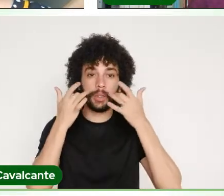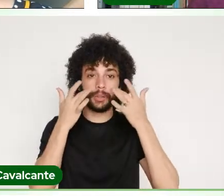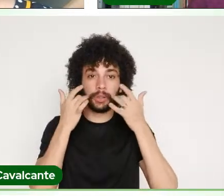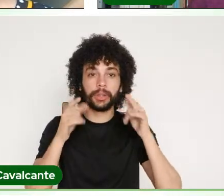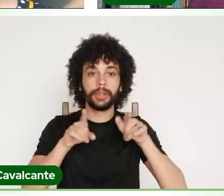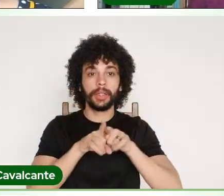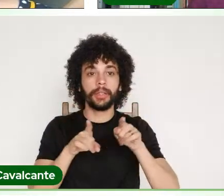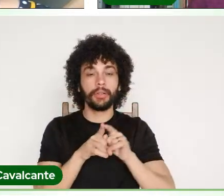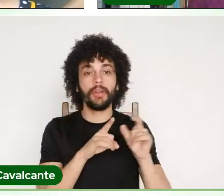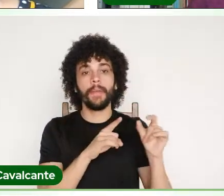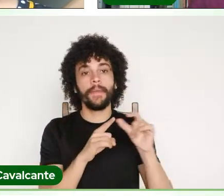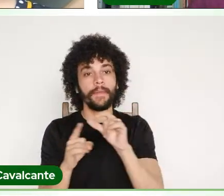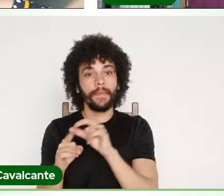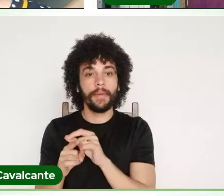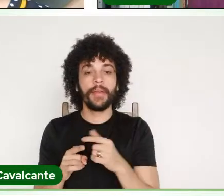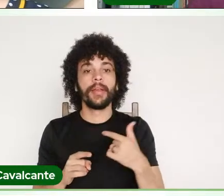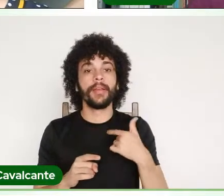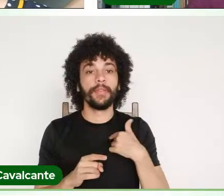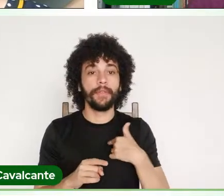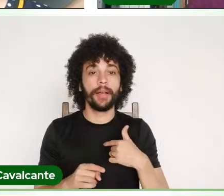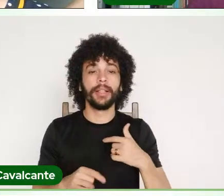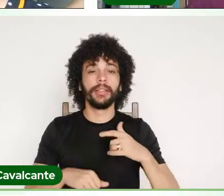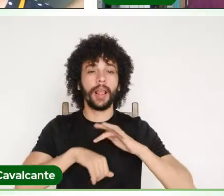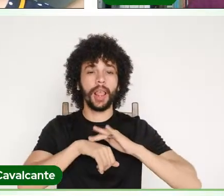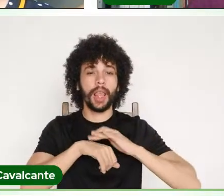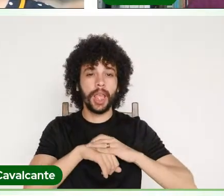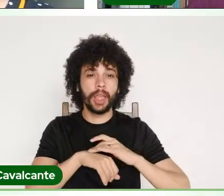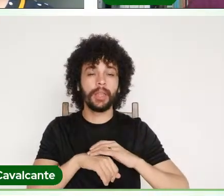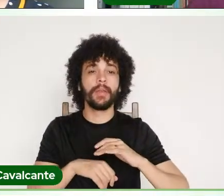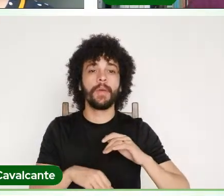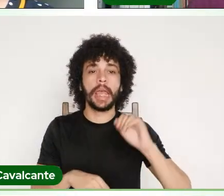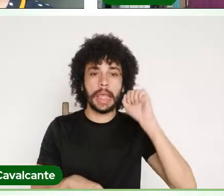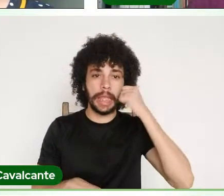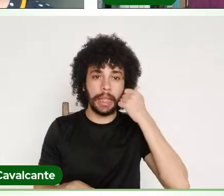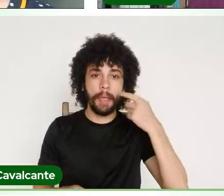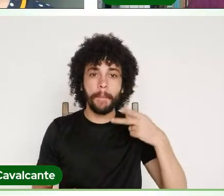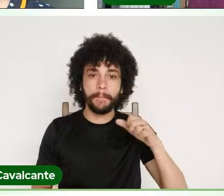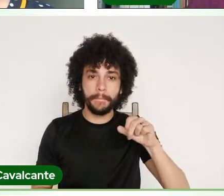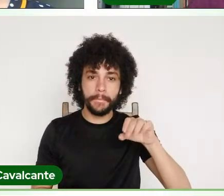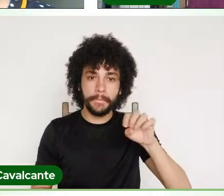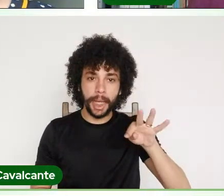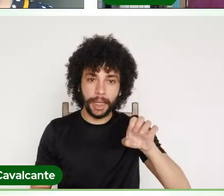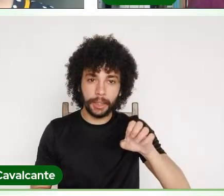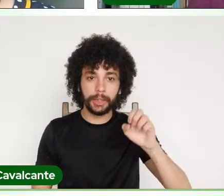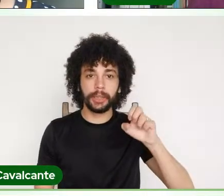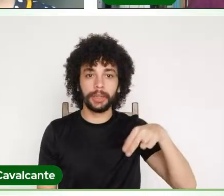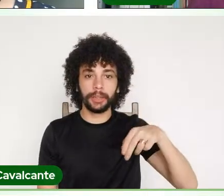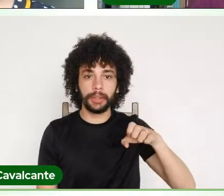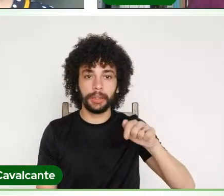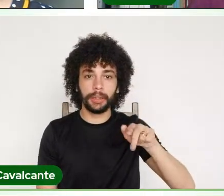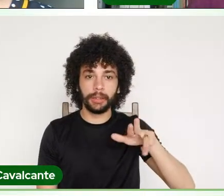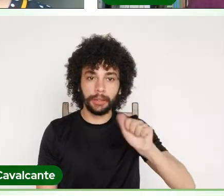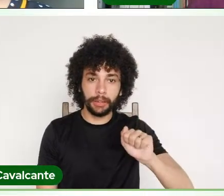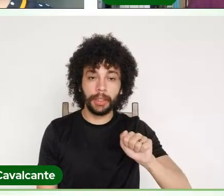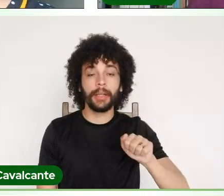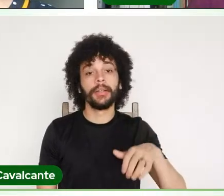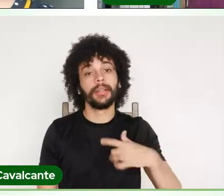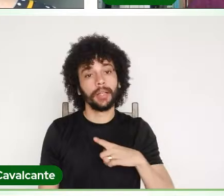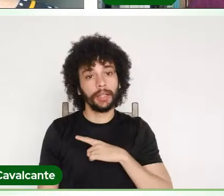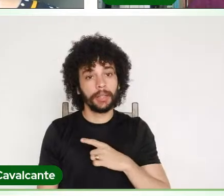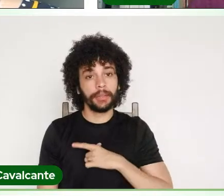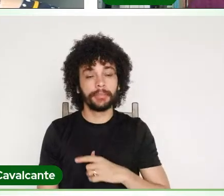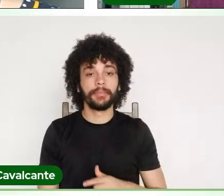da peste negra, no Pará, né, então tem muito, aqui mesmo no PPist,